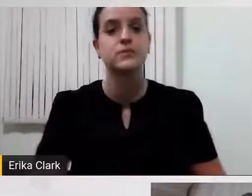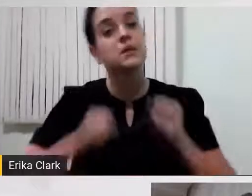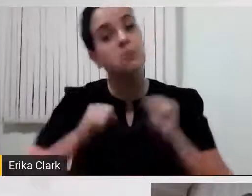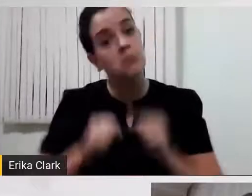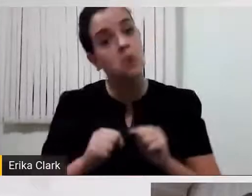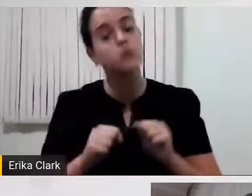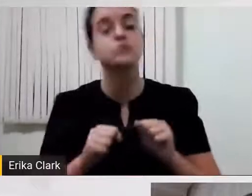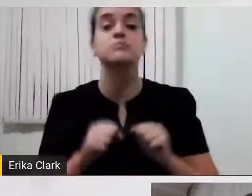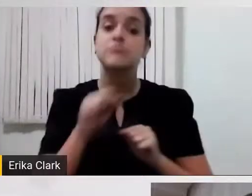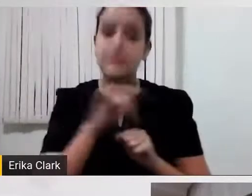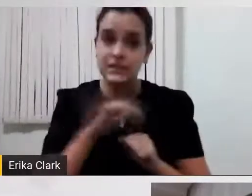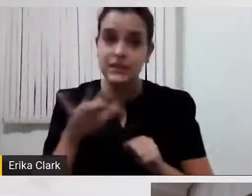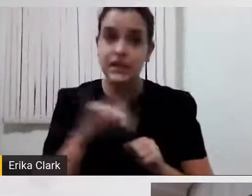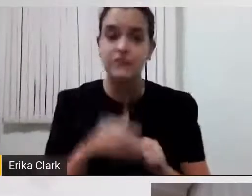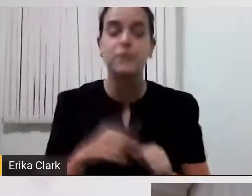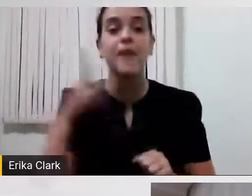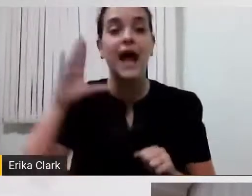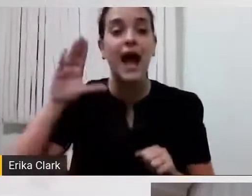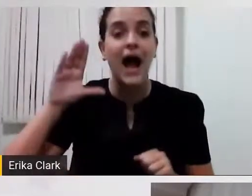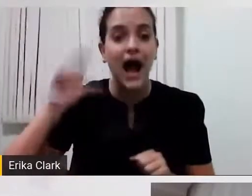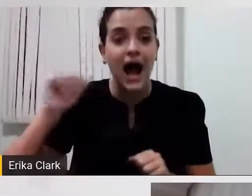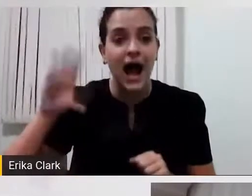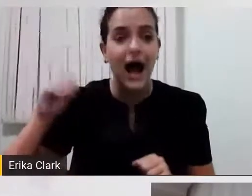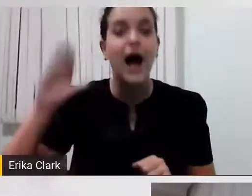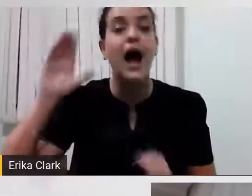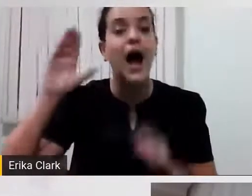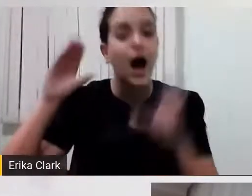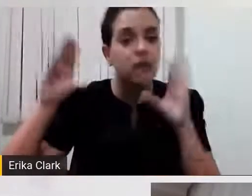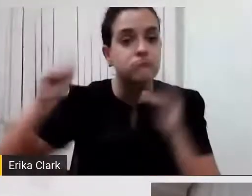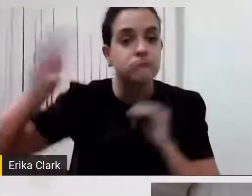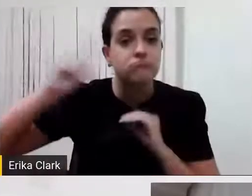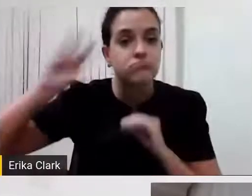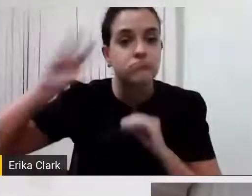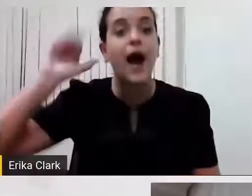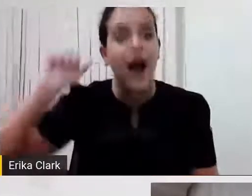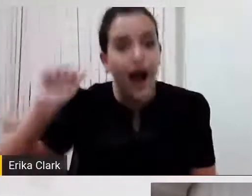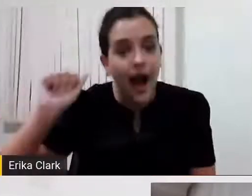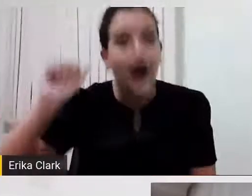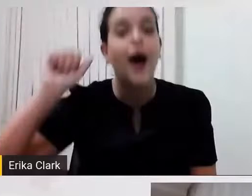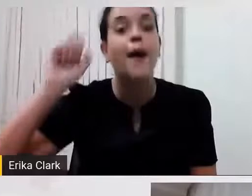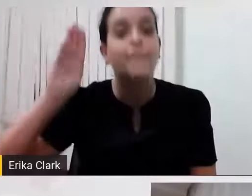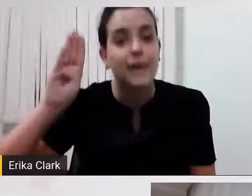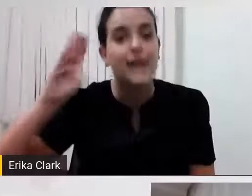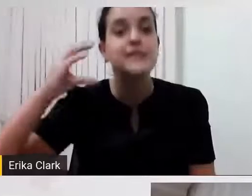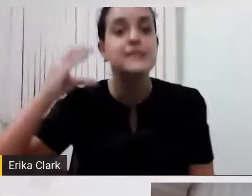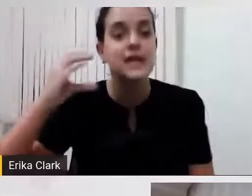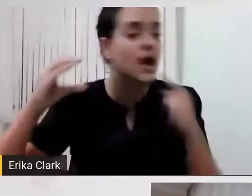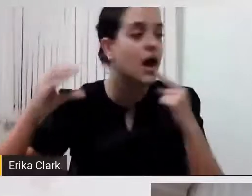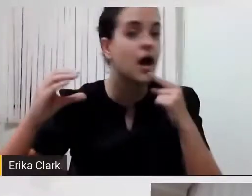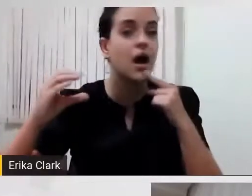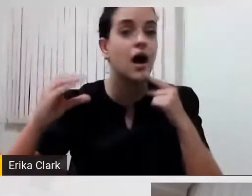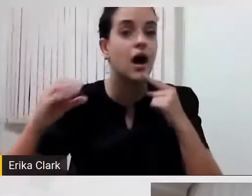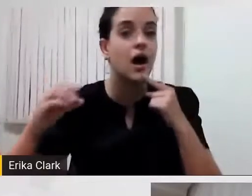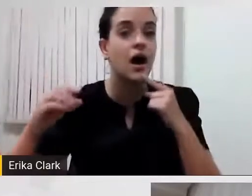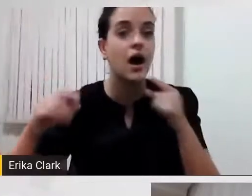alfabeto, A, B, C, D, e aí ele vai dizer, D, opa, caiu meu fone.